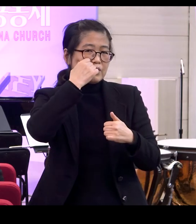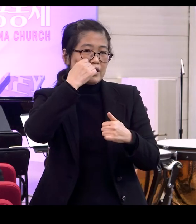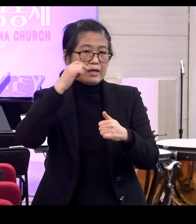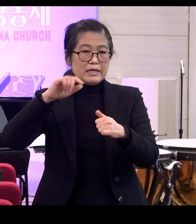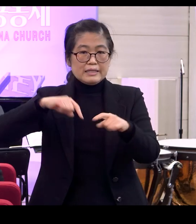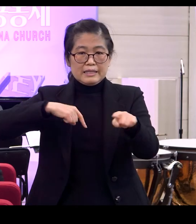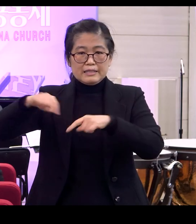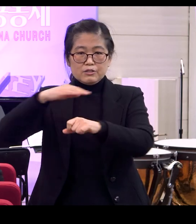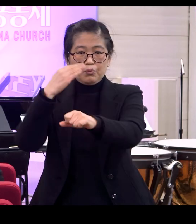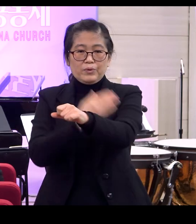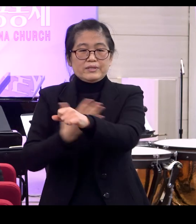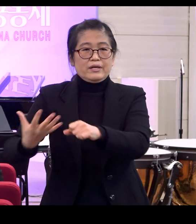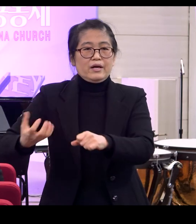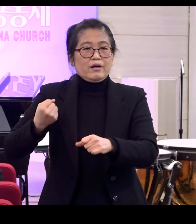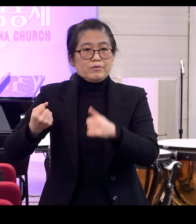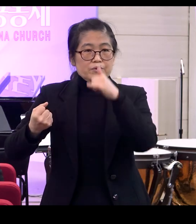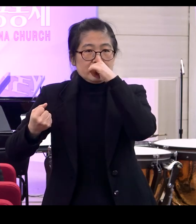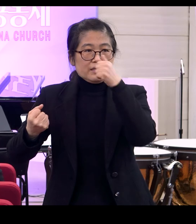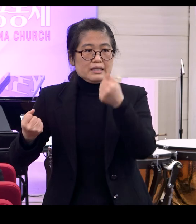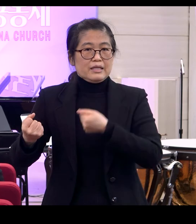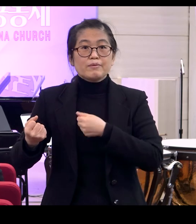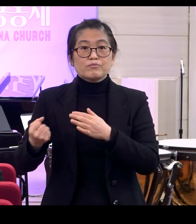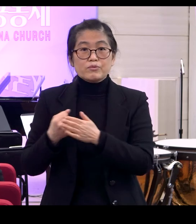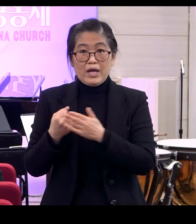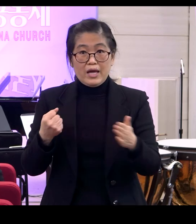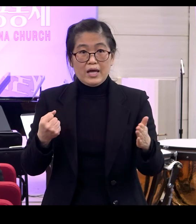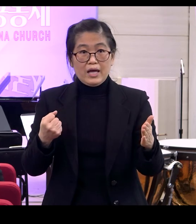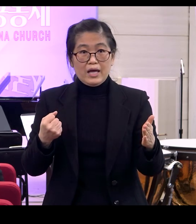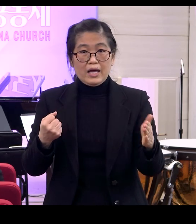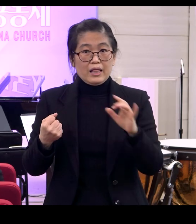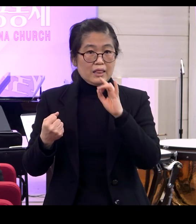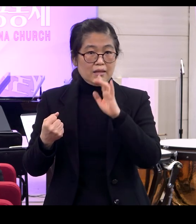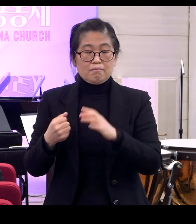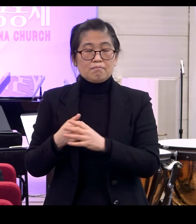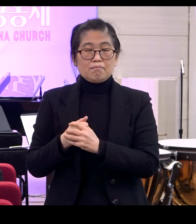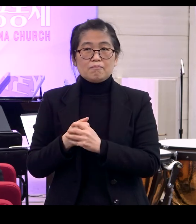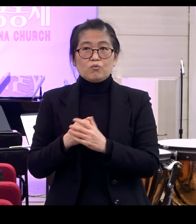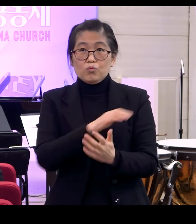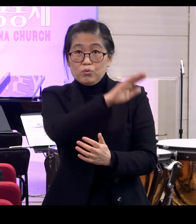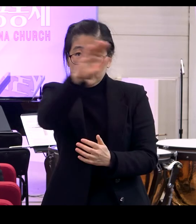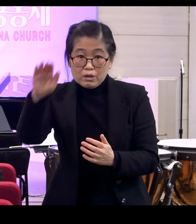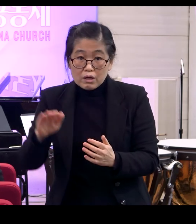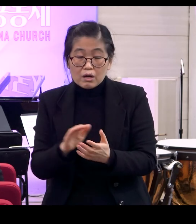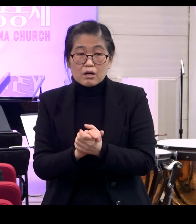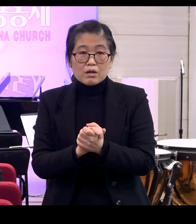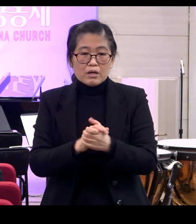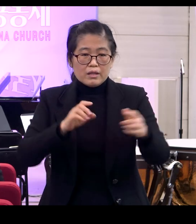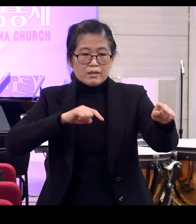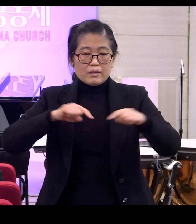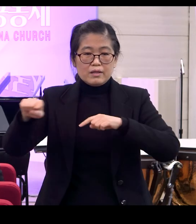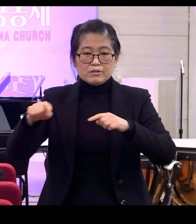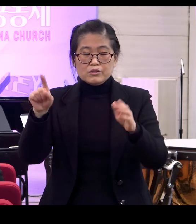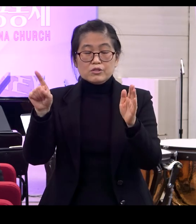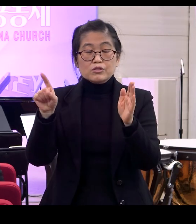다스림의 권세를 되찾은 거죠 그러니까 우리는 다스릴 수 있다고 믿습니다